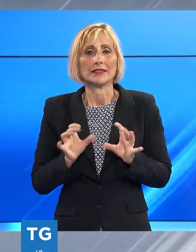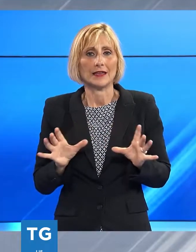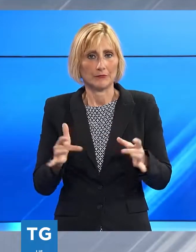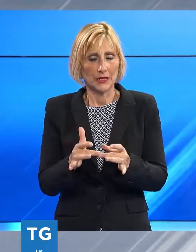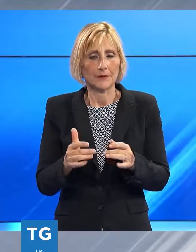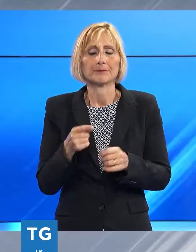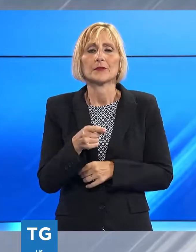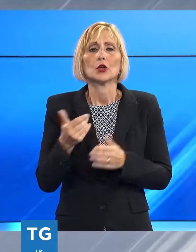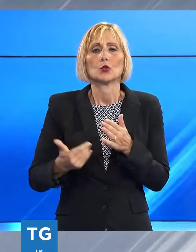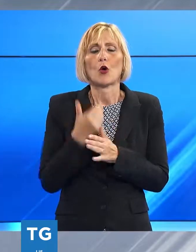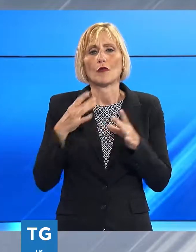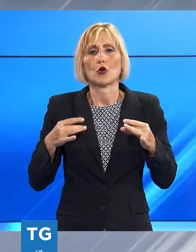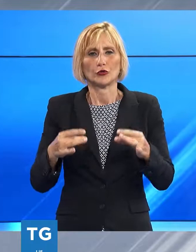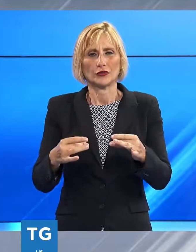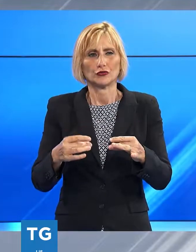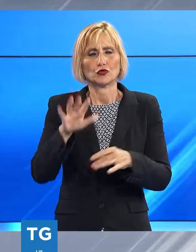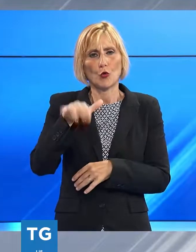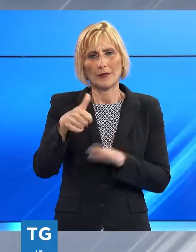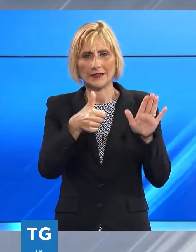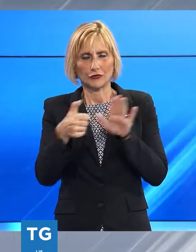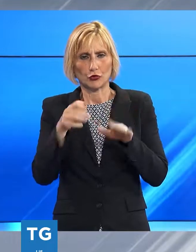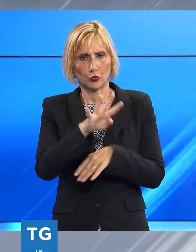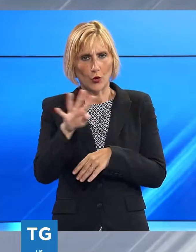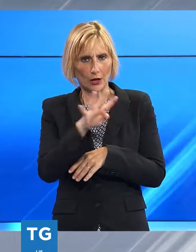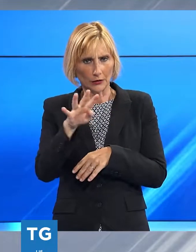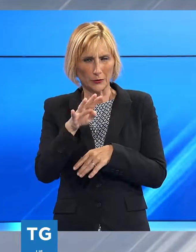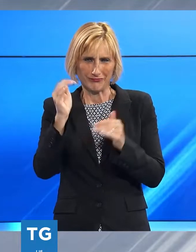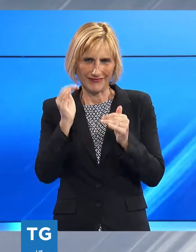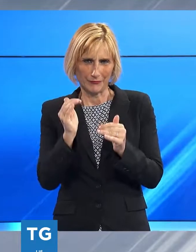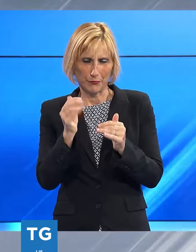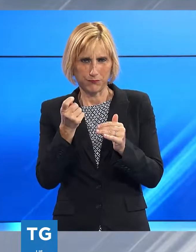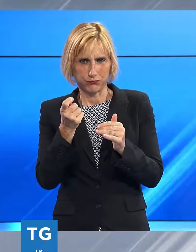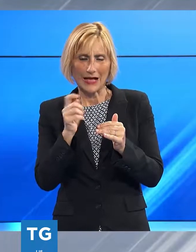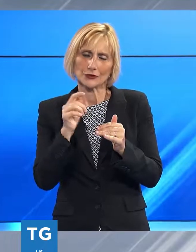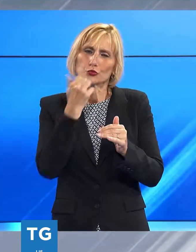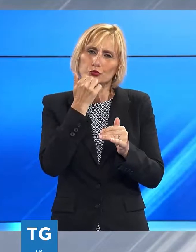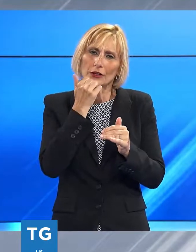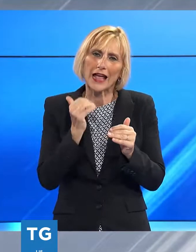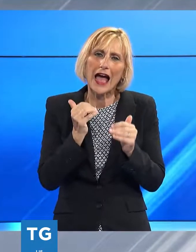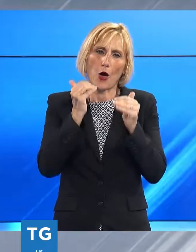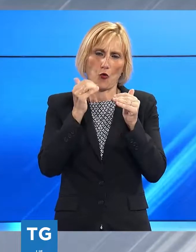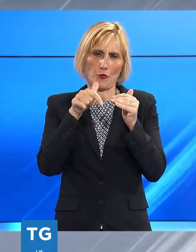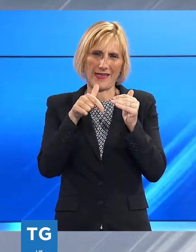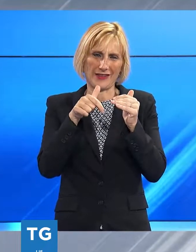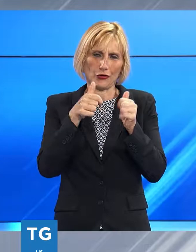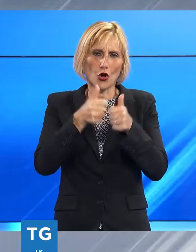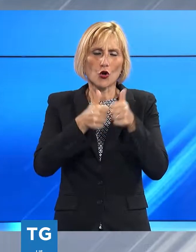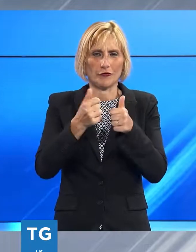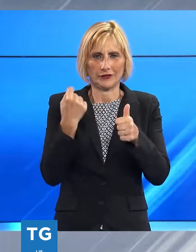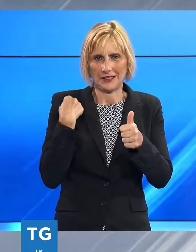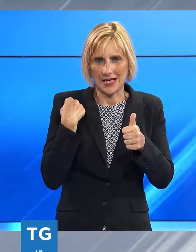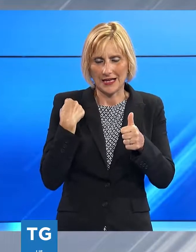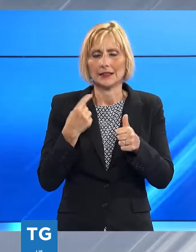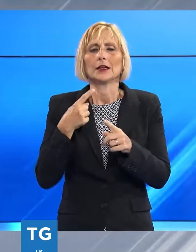in Toscana 5.644 in lieve aumento rispetto al giorno prima il tasso di